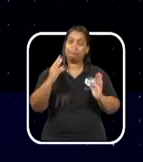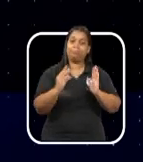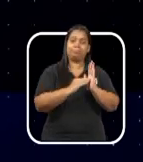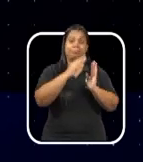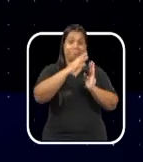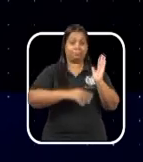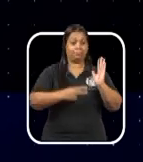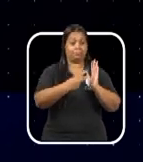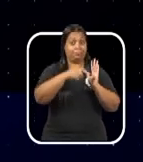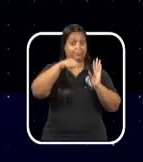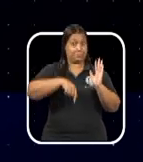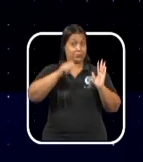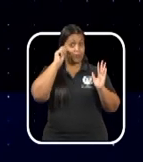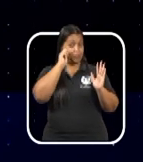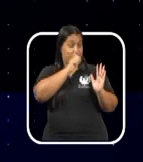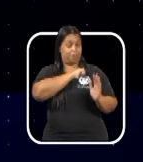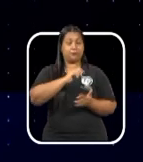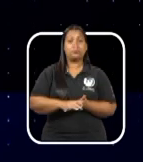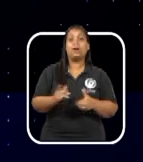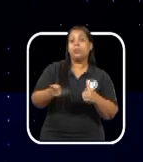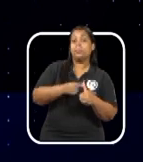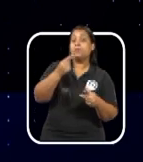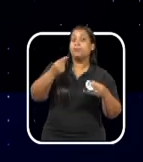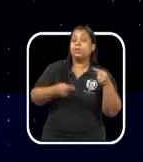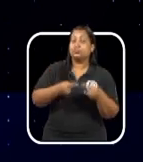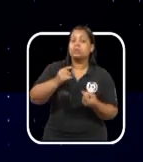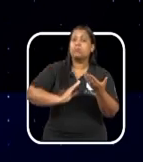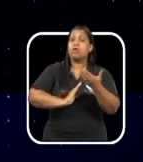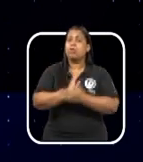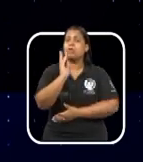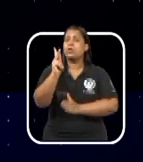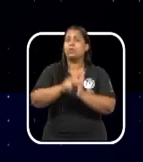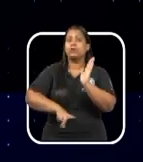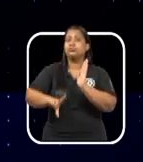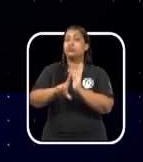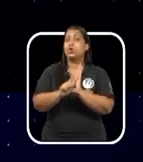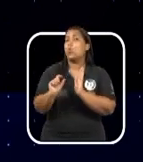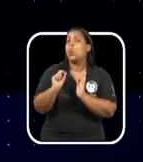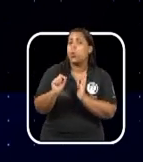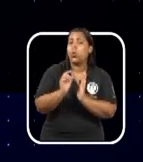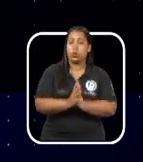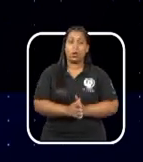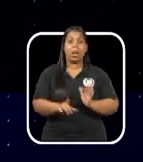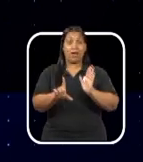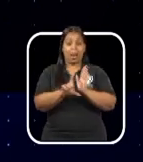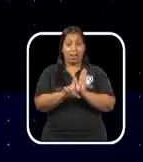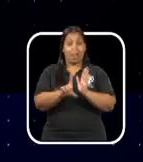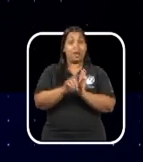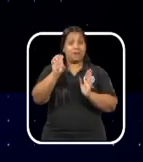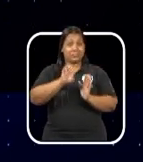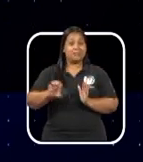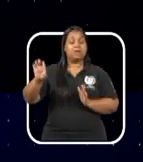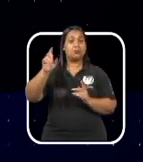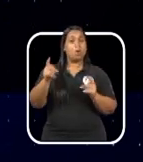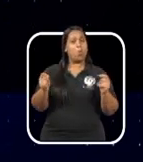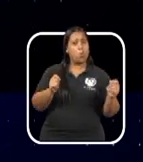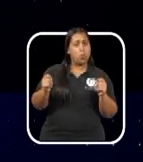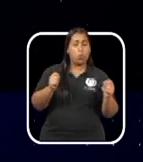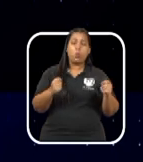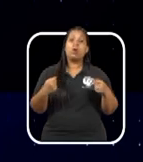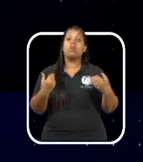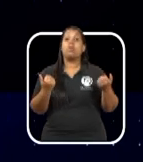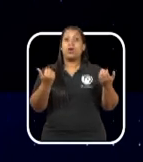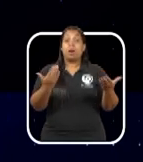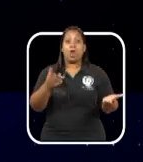oficial do município. Em primeira discussão, foi aprovado o projeto que regulamenta a lei estadual no município, para garantir